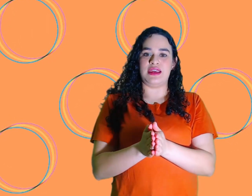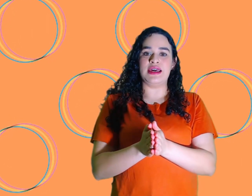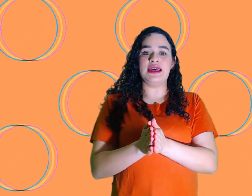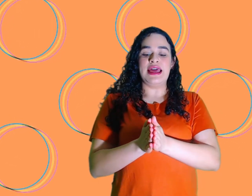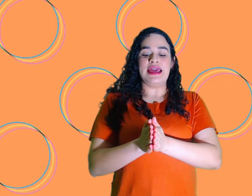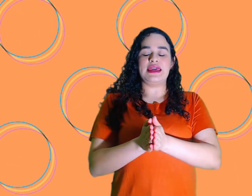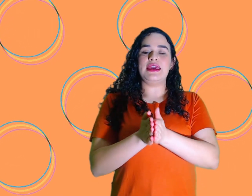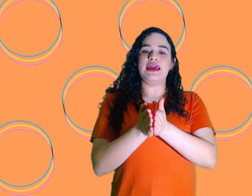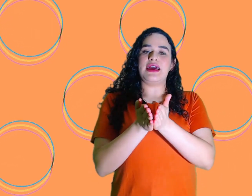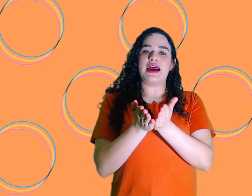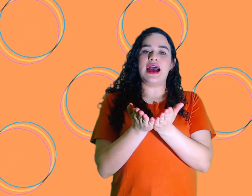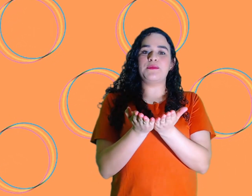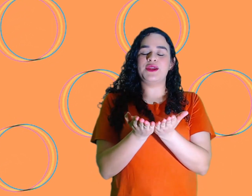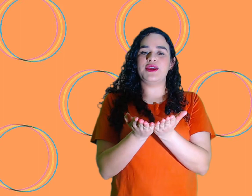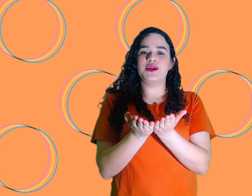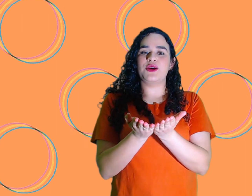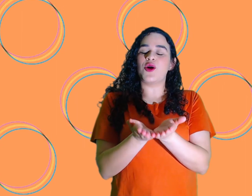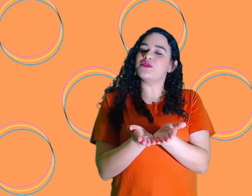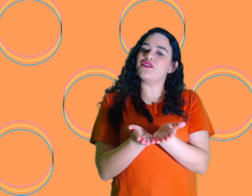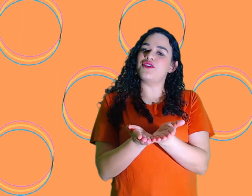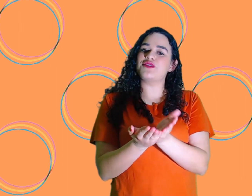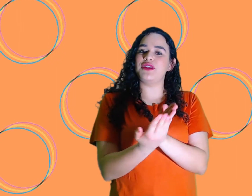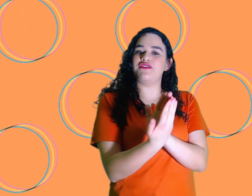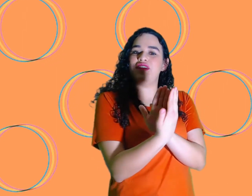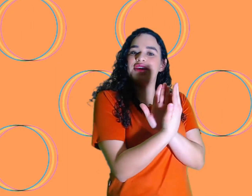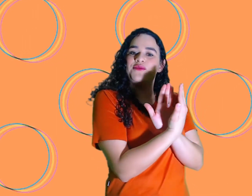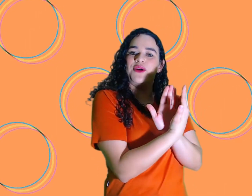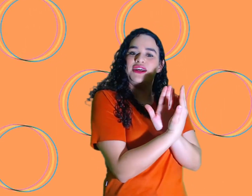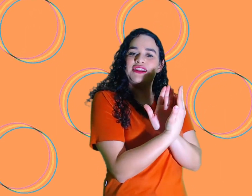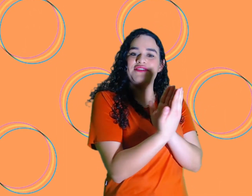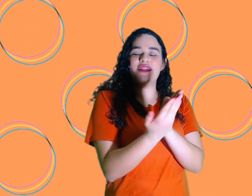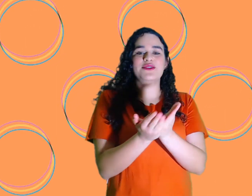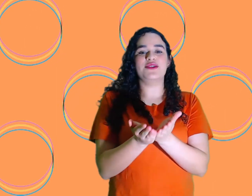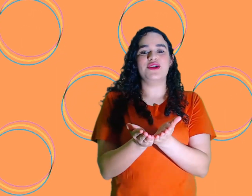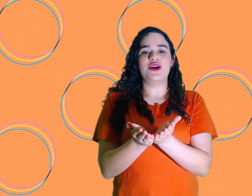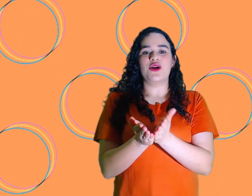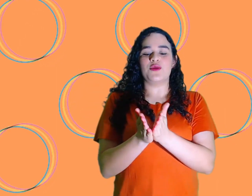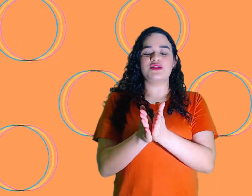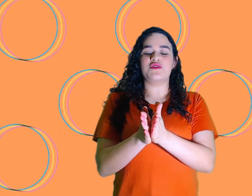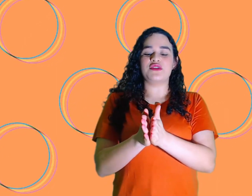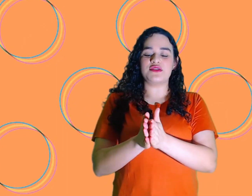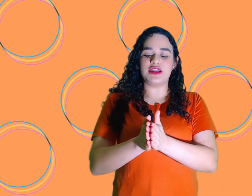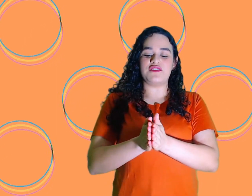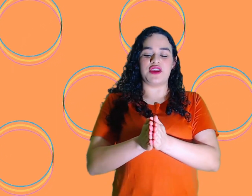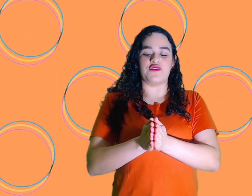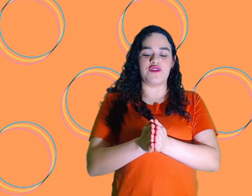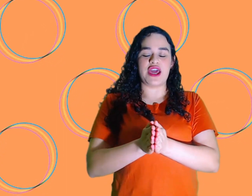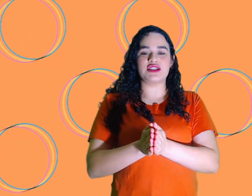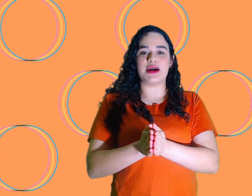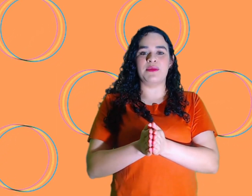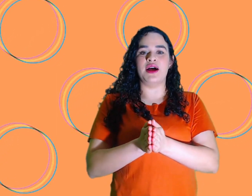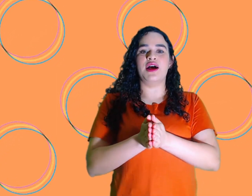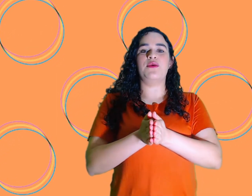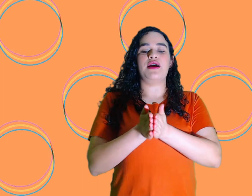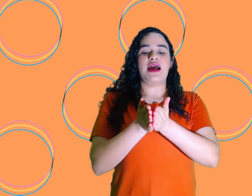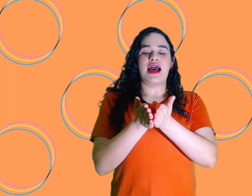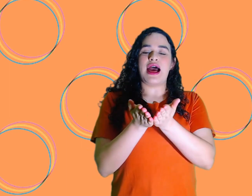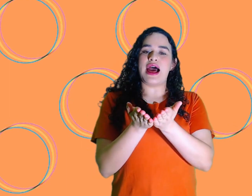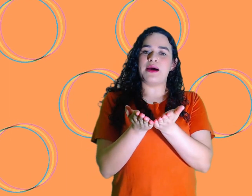e abre, como se fosse um livrinho, olha, tá vendo? Como se fosse um livrinho. Fecha a mão, abre